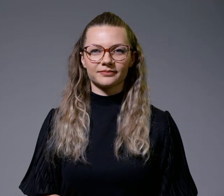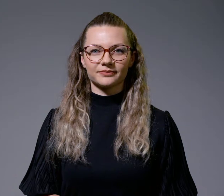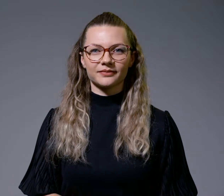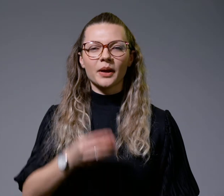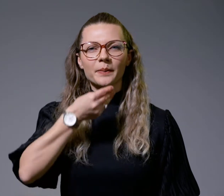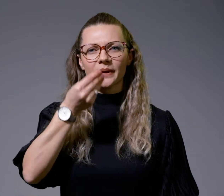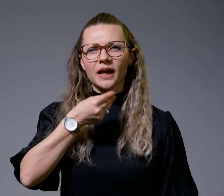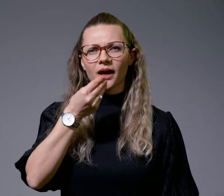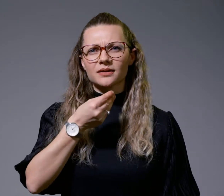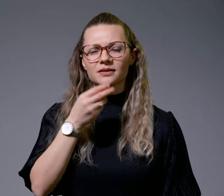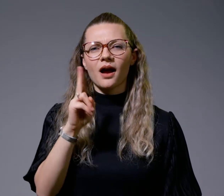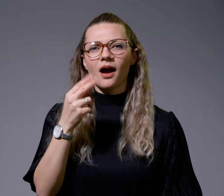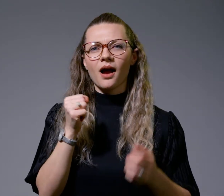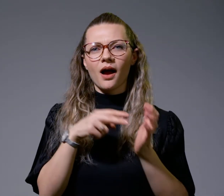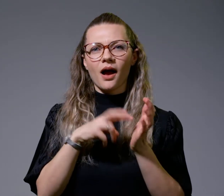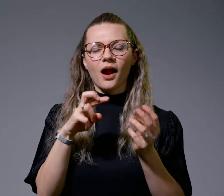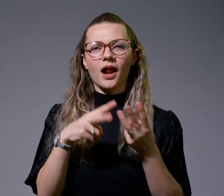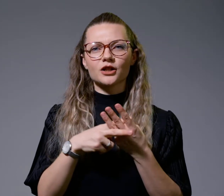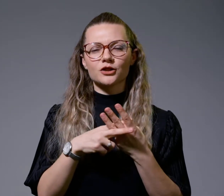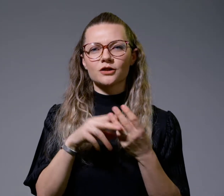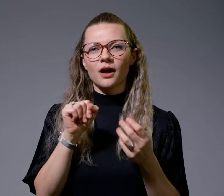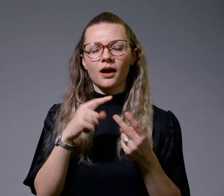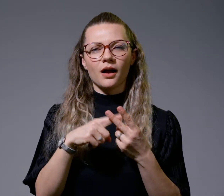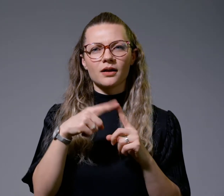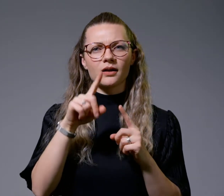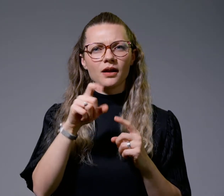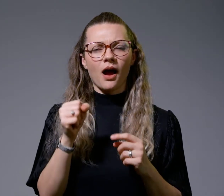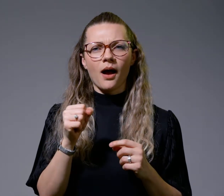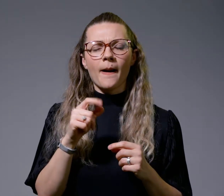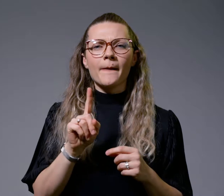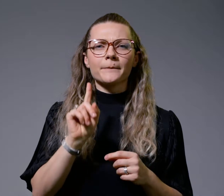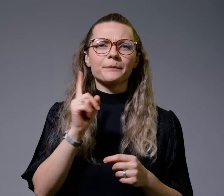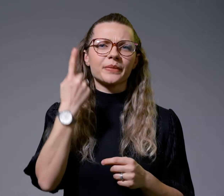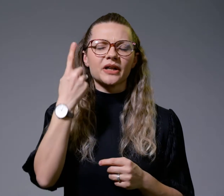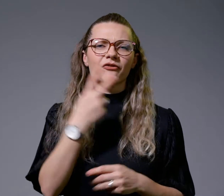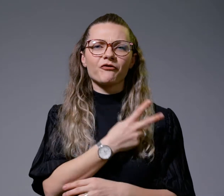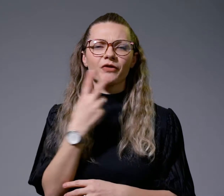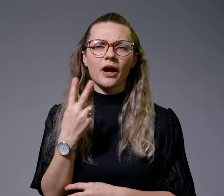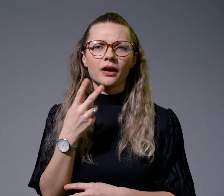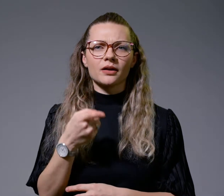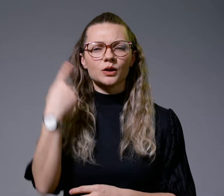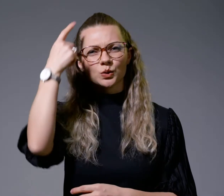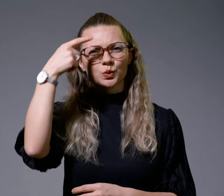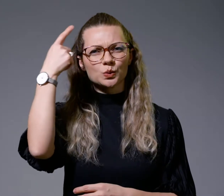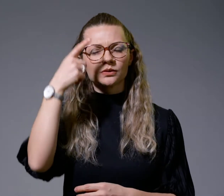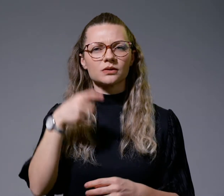Приказната за Калеш Анја Во првите векови од османлиското робство, за разлика од